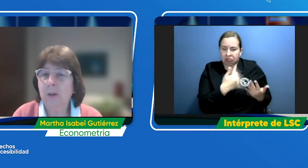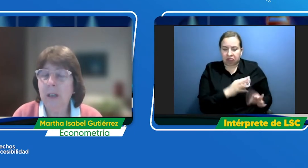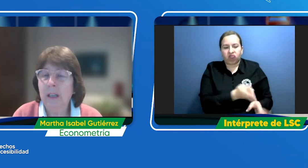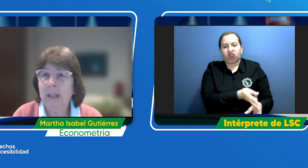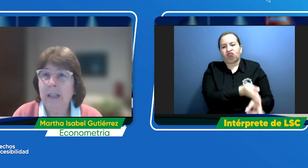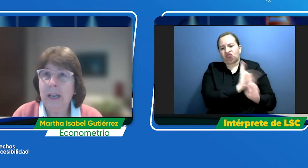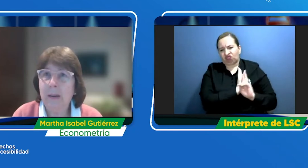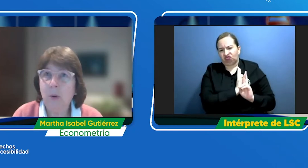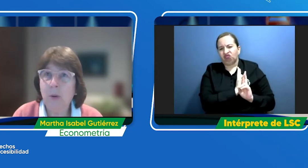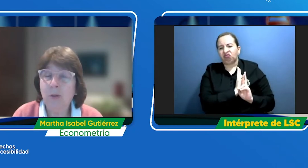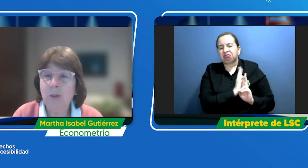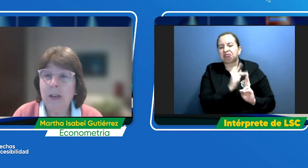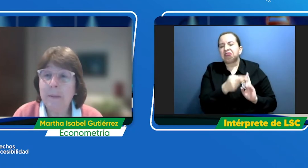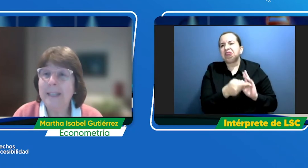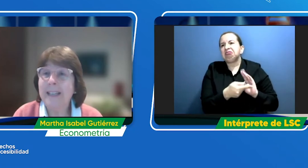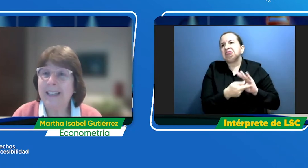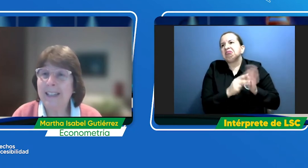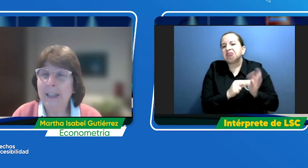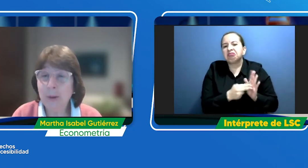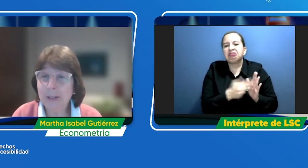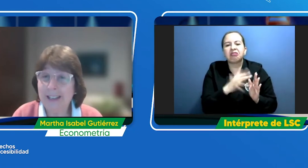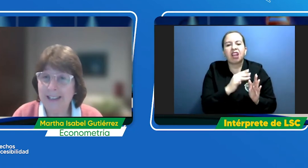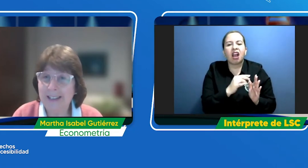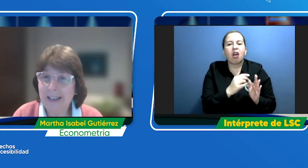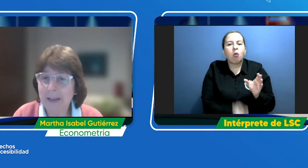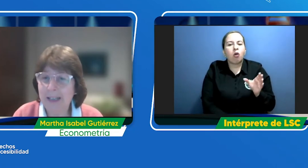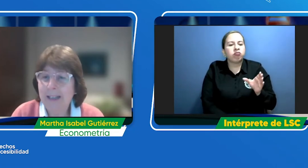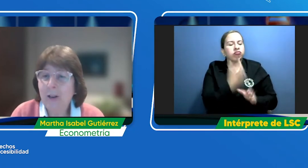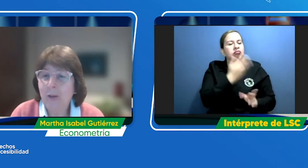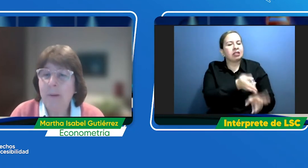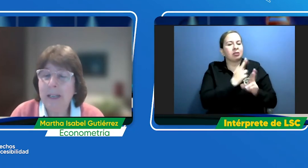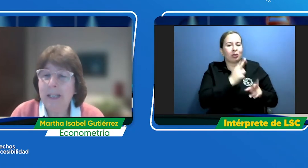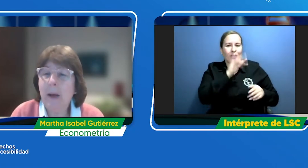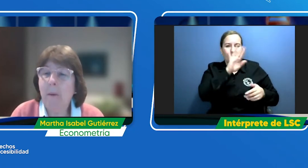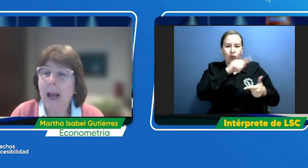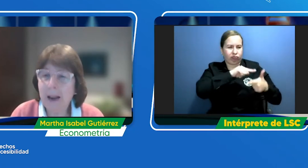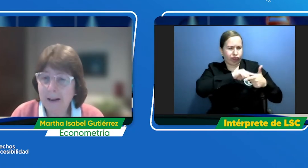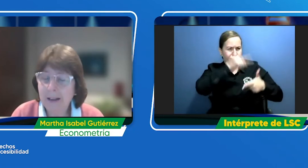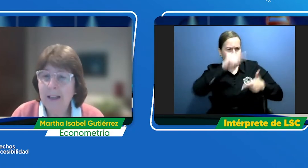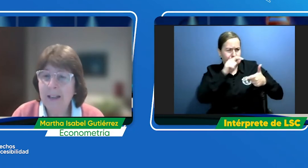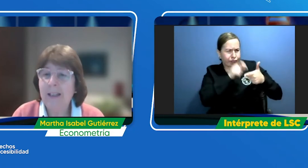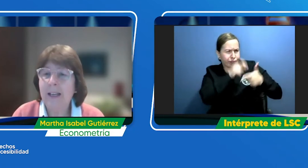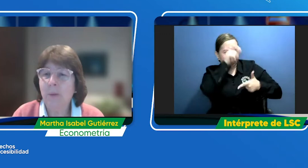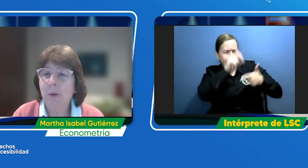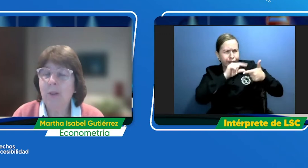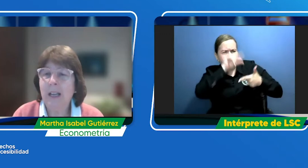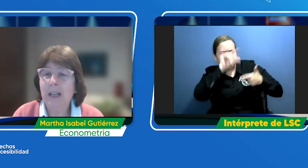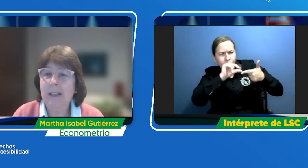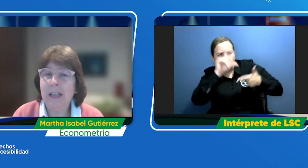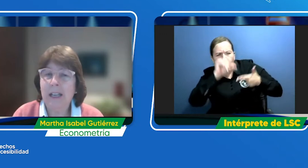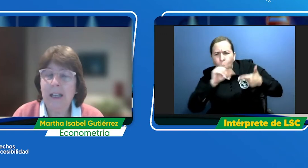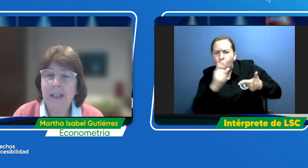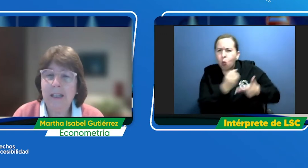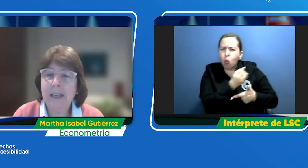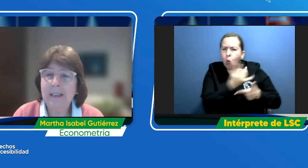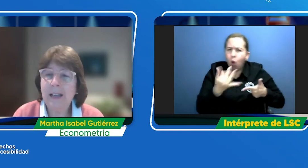digamos representativos estadísticamente que nos permiten hablar digamos de de de esta